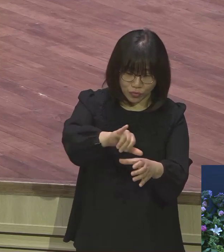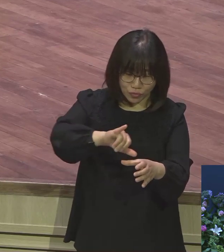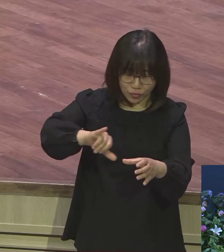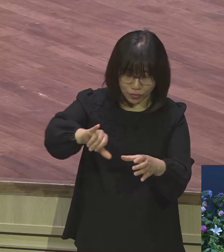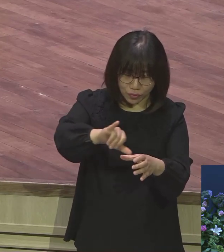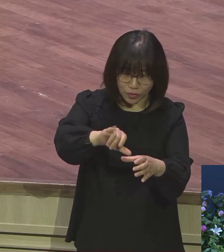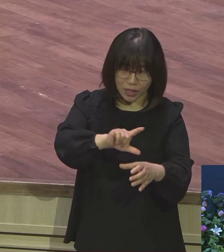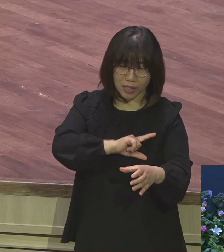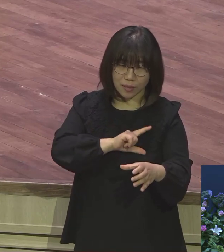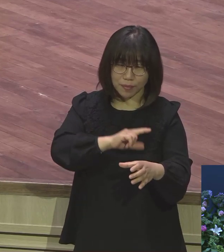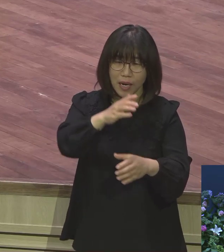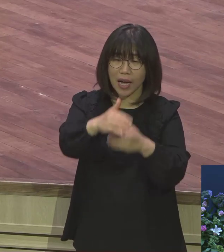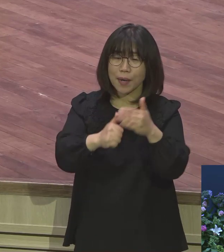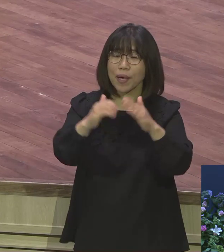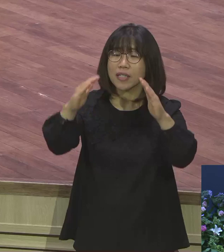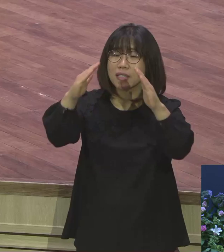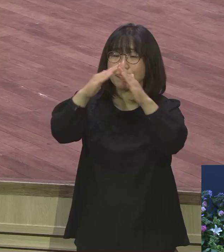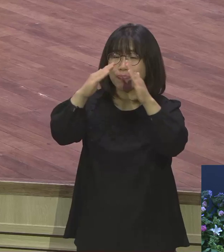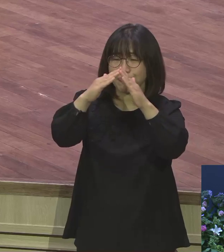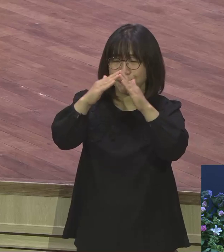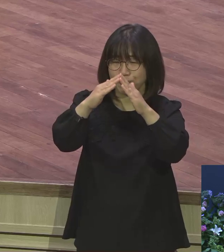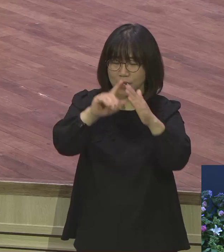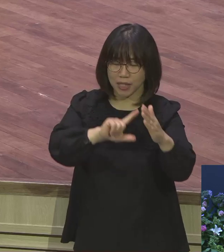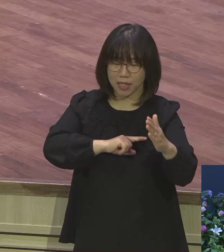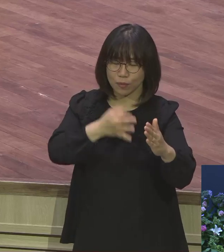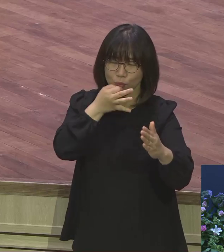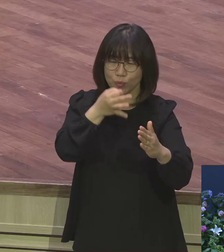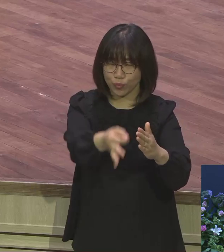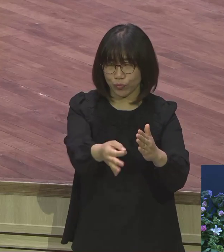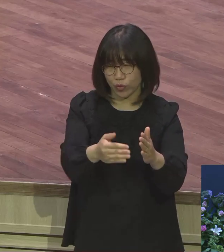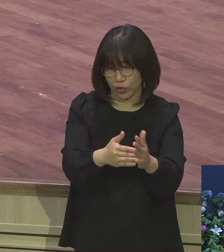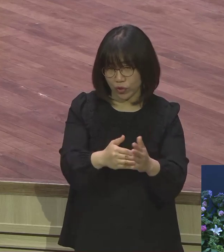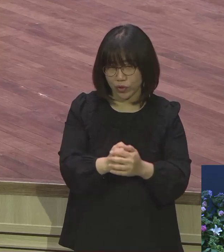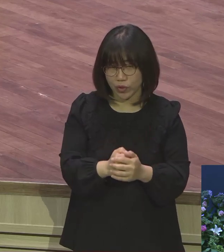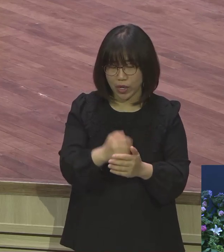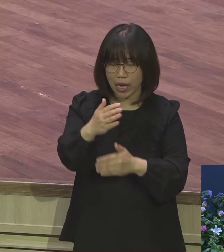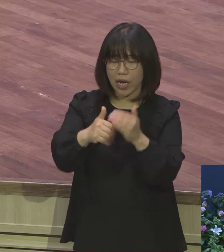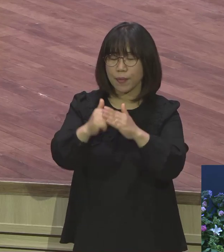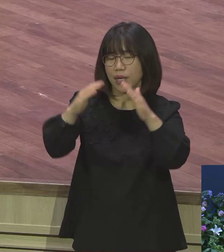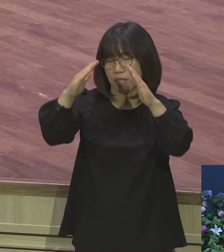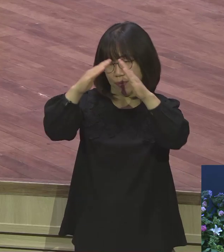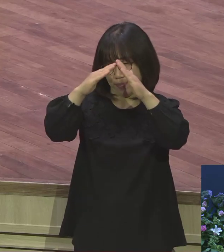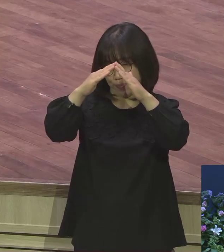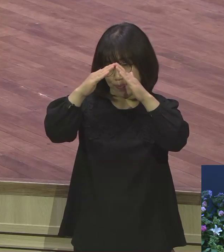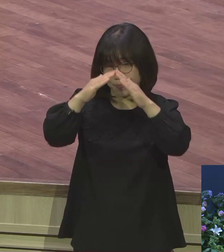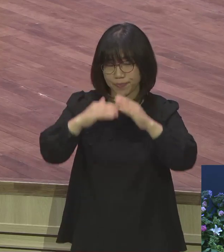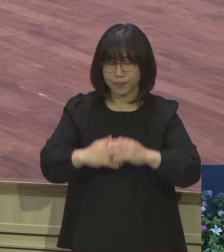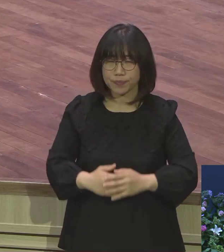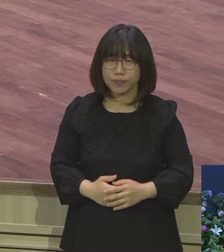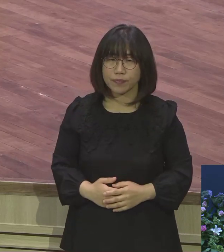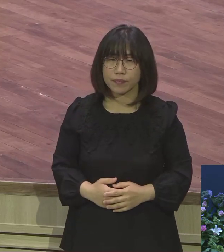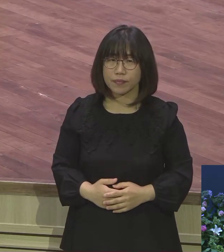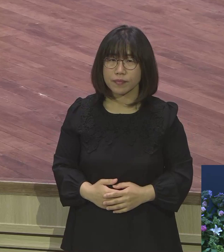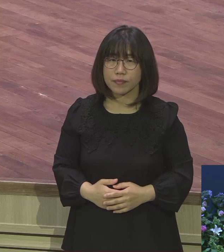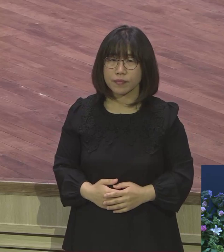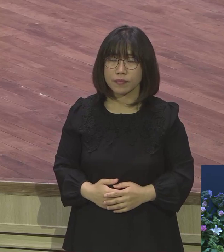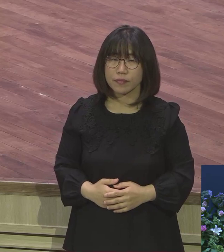베델 엘 하나님의 집이라 성전이지요 하나님의 집이라 그렇게 이름을 지었어요